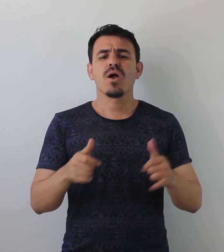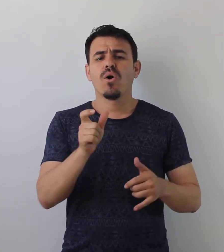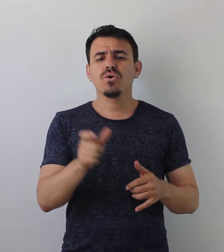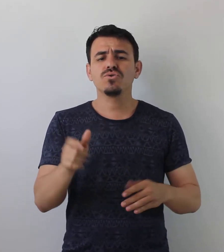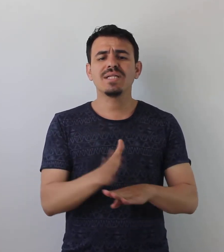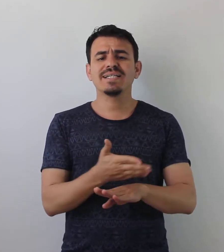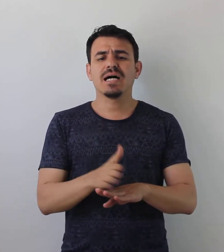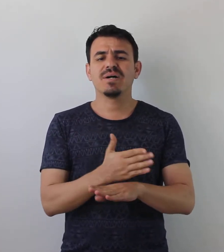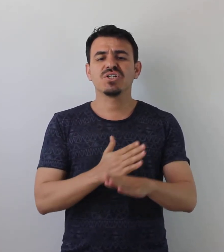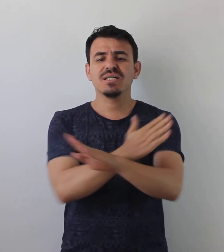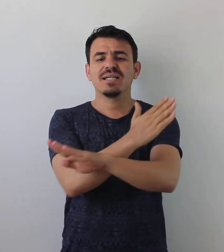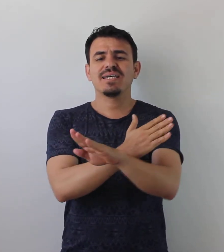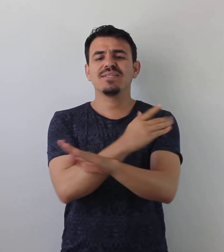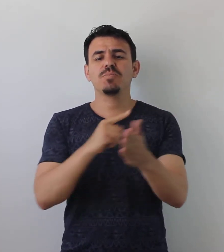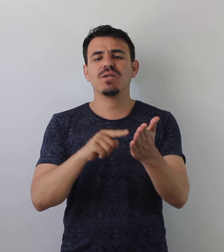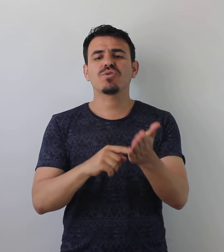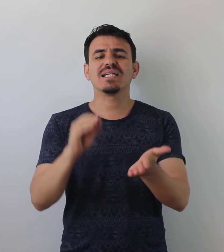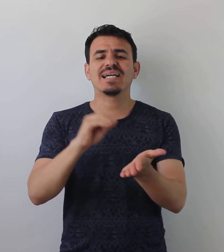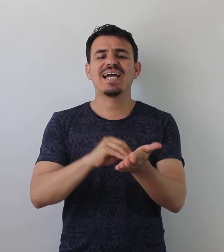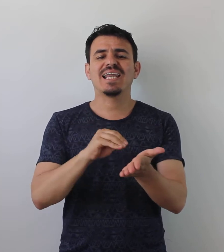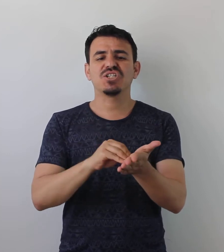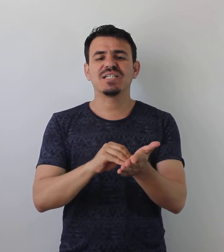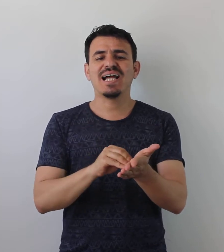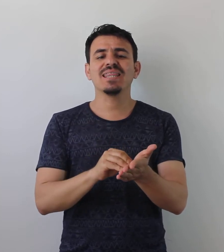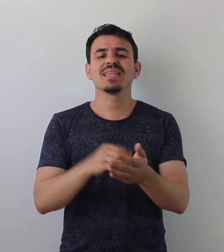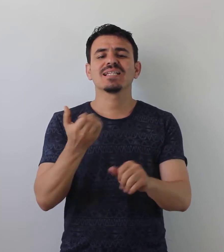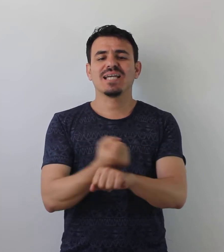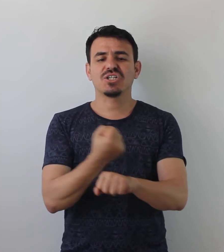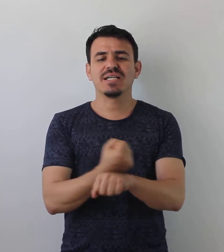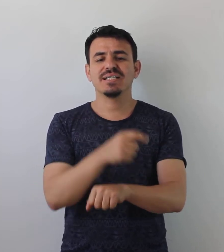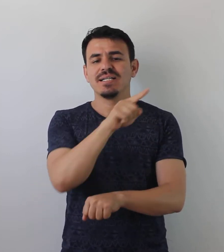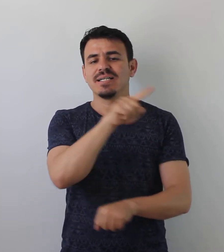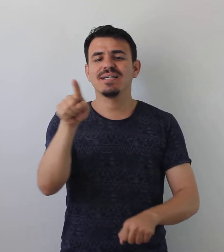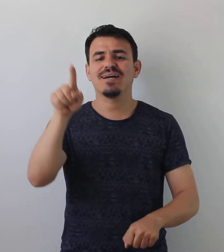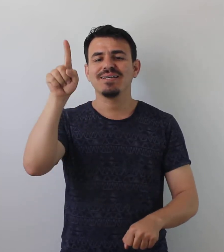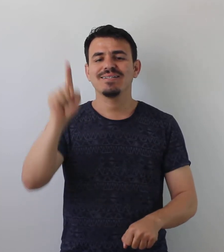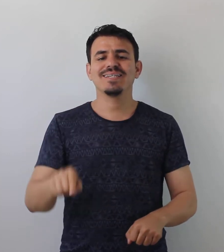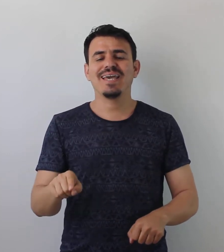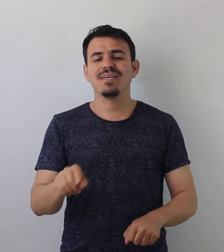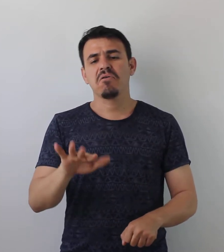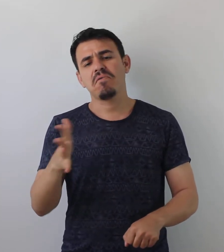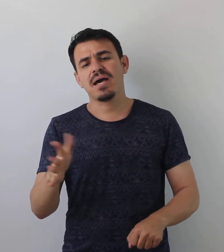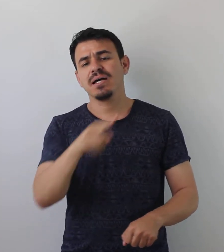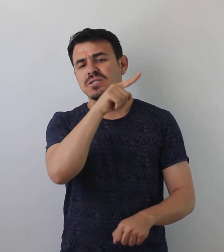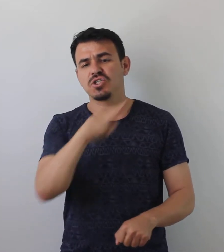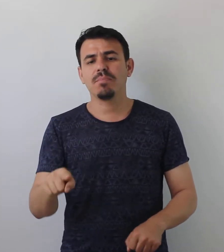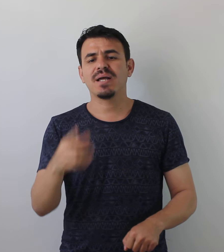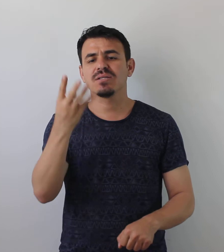Oyuncuların amacı kesişme noktalarına yerleştirilen taşları yatay, dikey veya çapraz